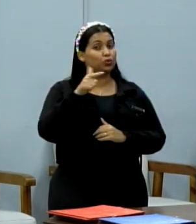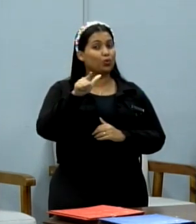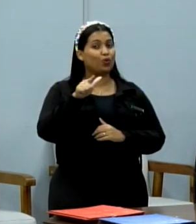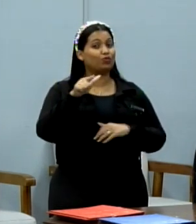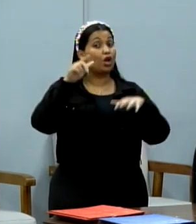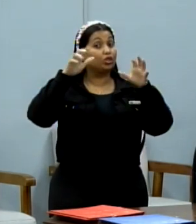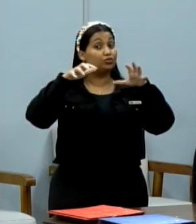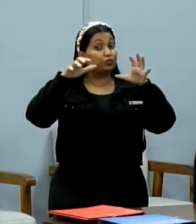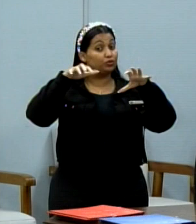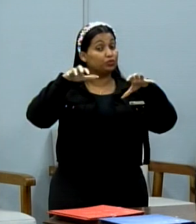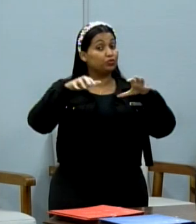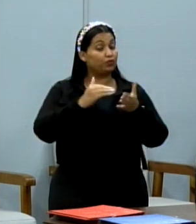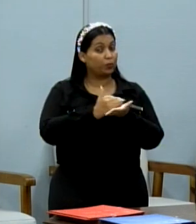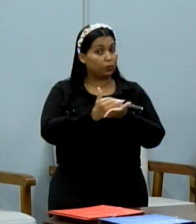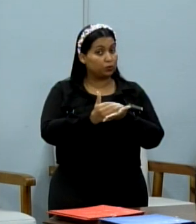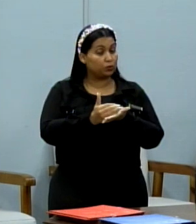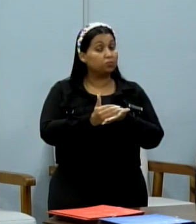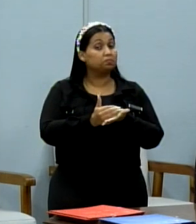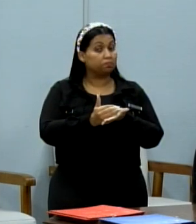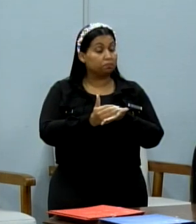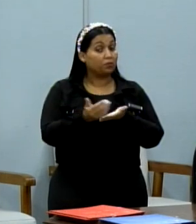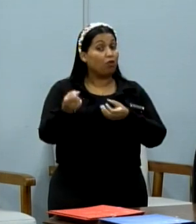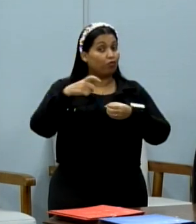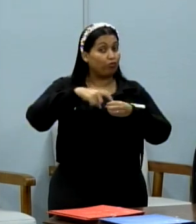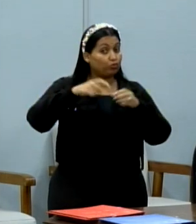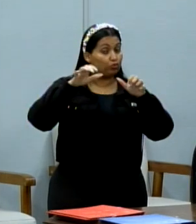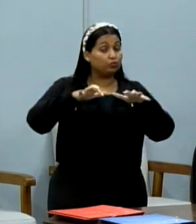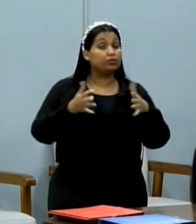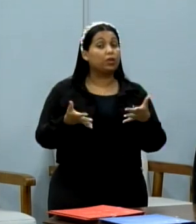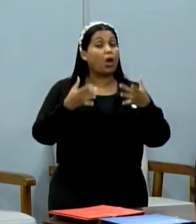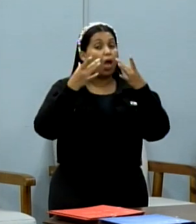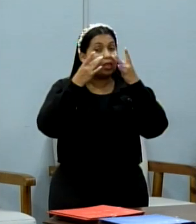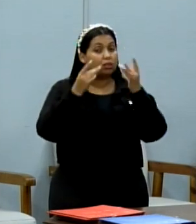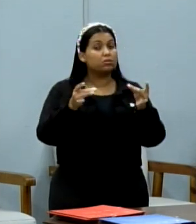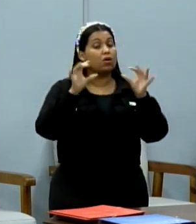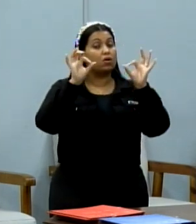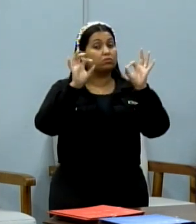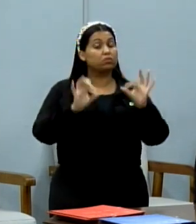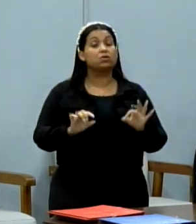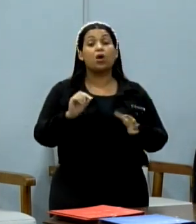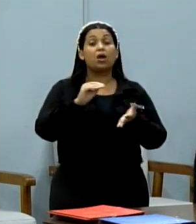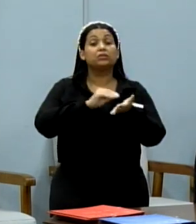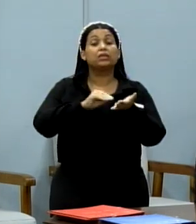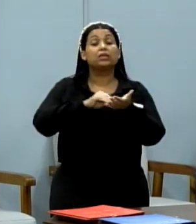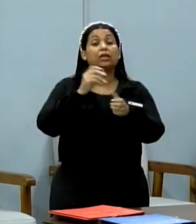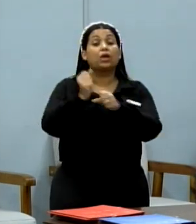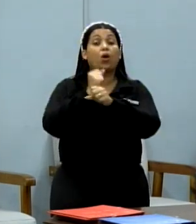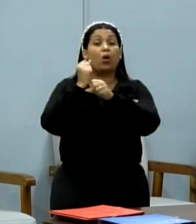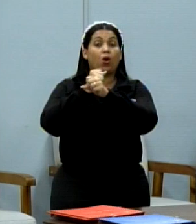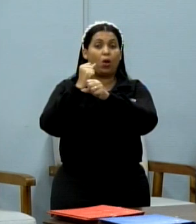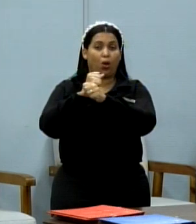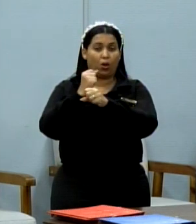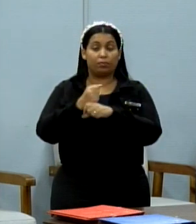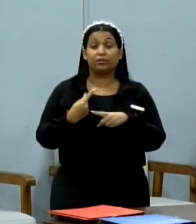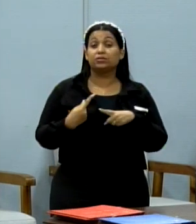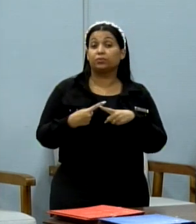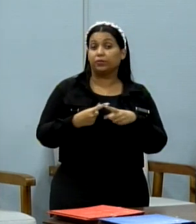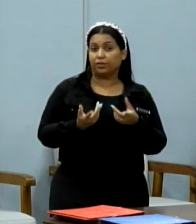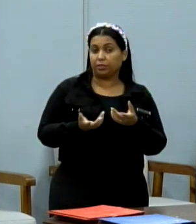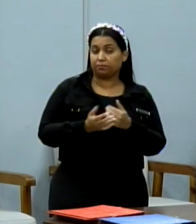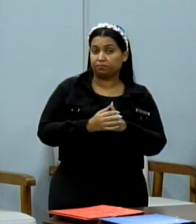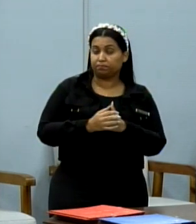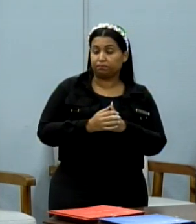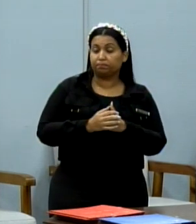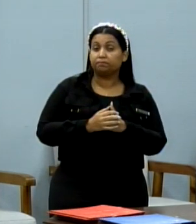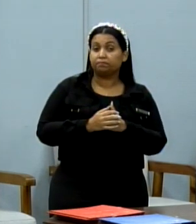início das chuvas e eu quero pedir também uma atenção hoje especial da Secretaria de Obras, por conta